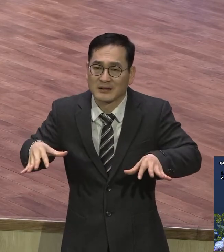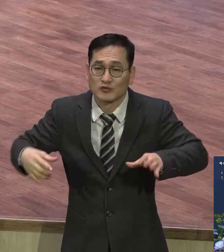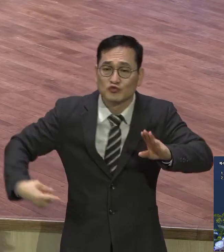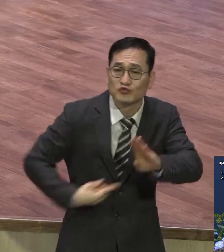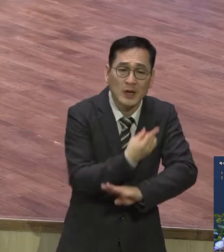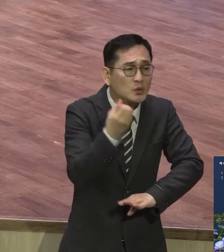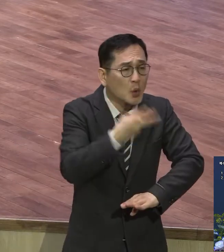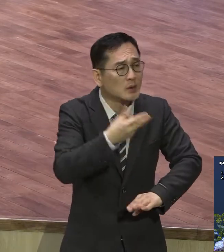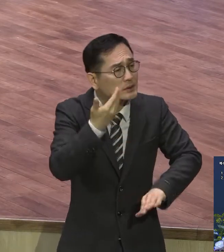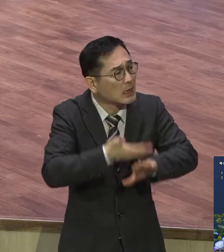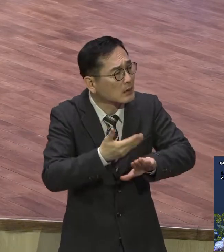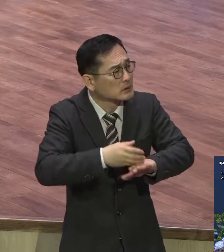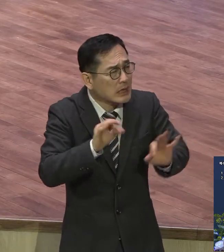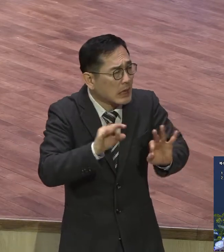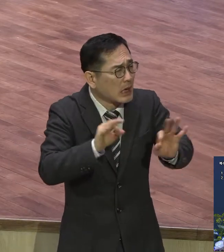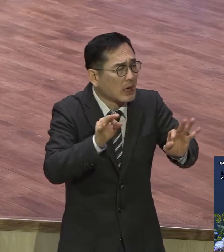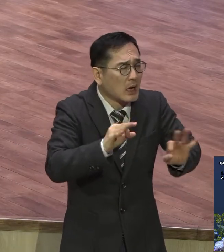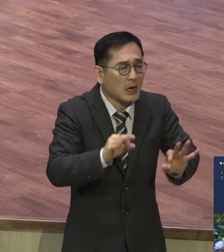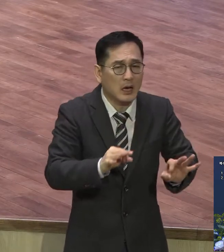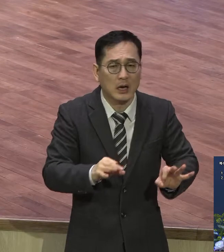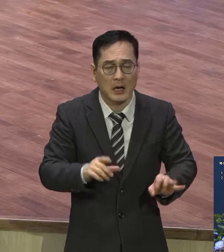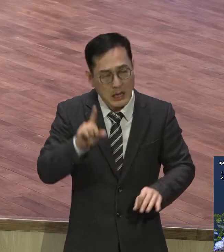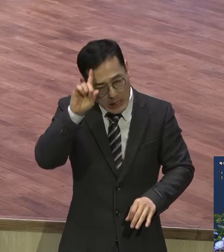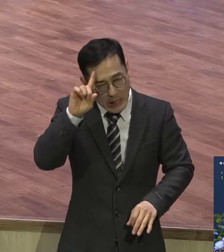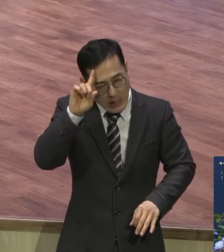질병으로 마감하고 마는 거예요